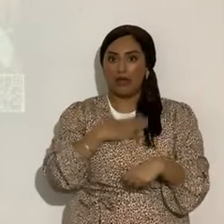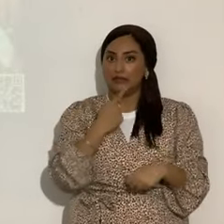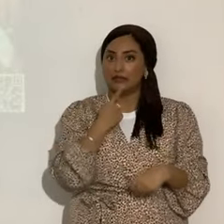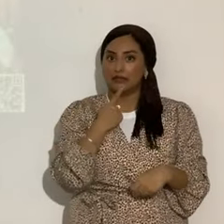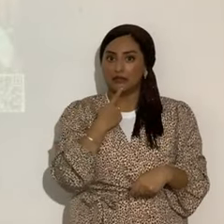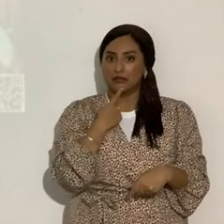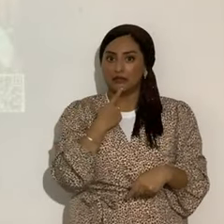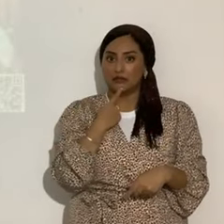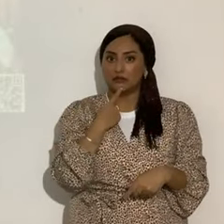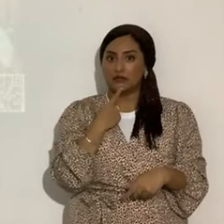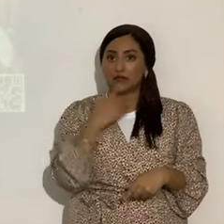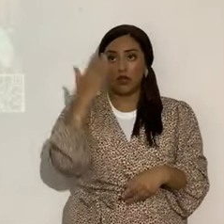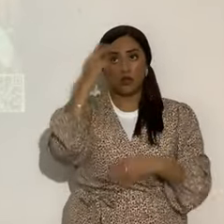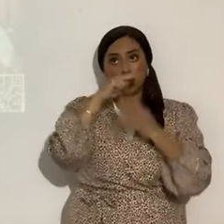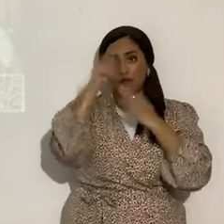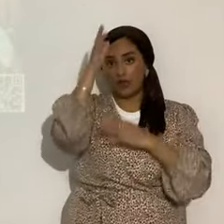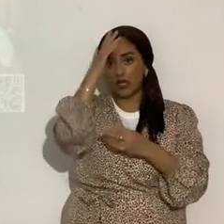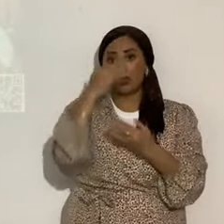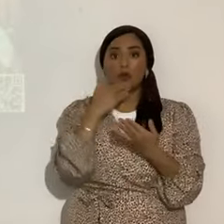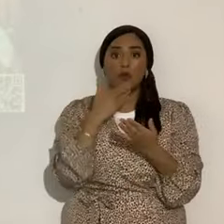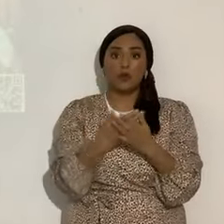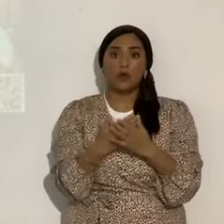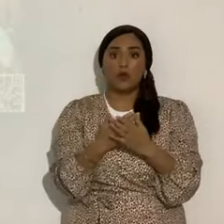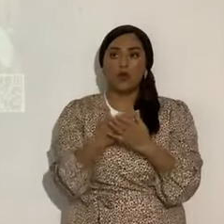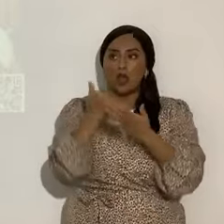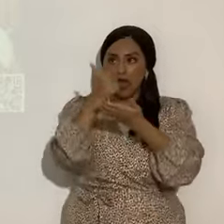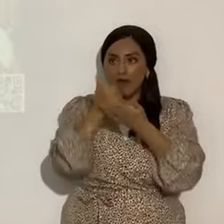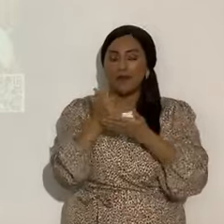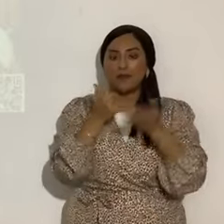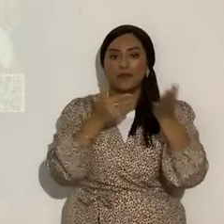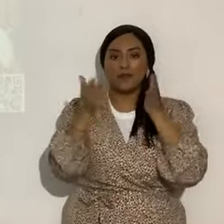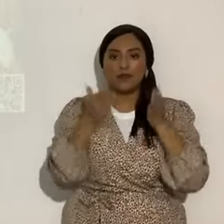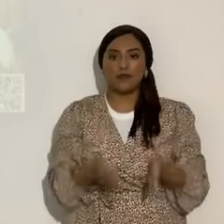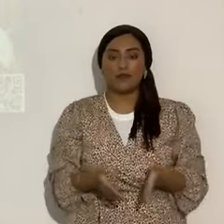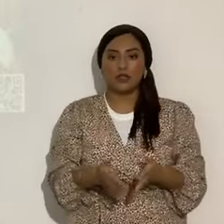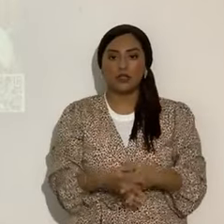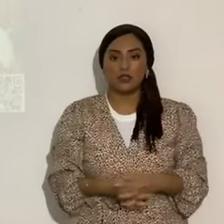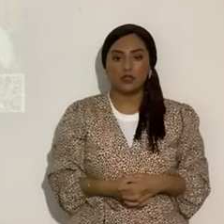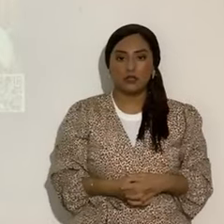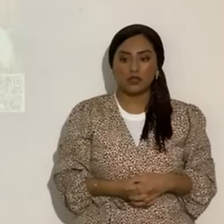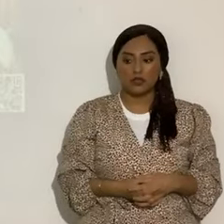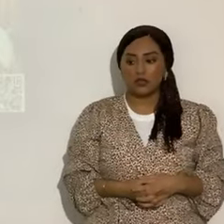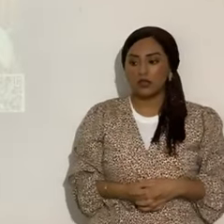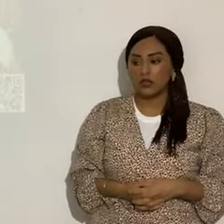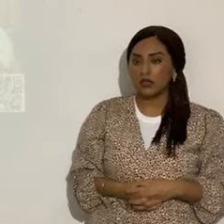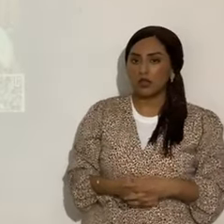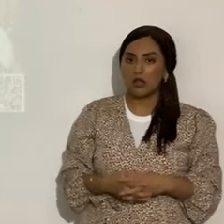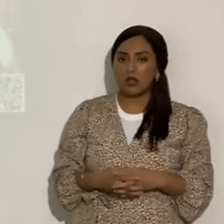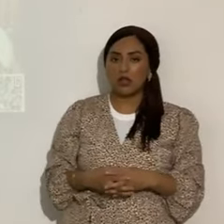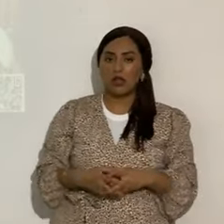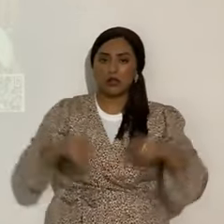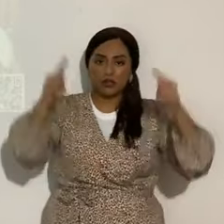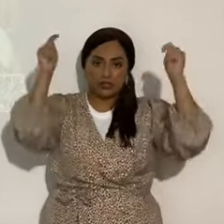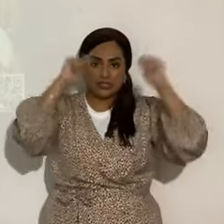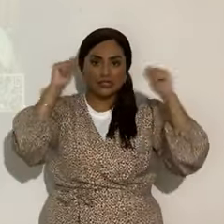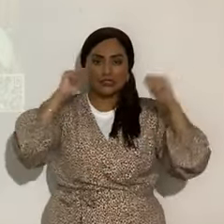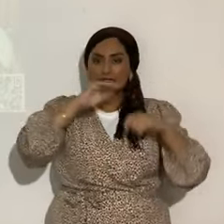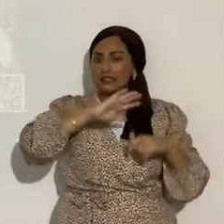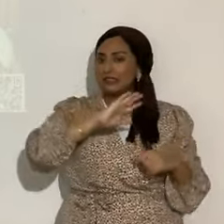Y bueno, el Eterno es bueno y respalda a sus siervos. Una tribulación nunca, que nunca fue desde que hubo gente hasta